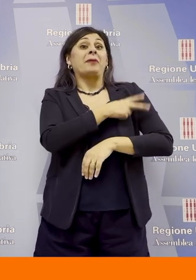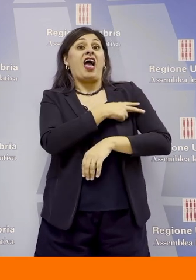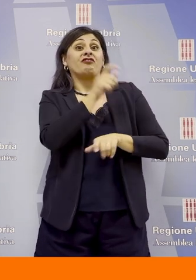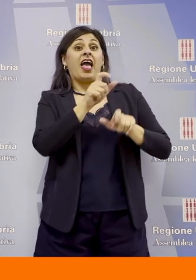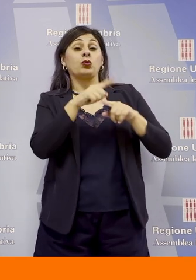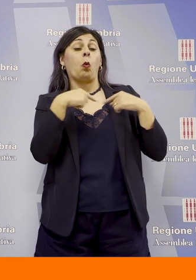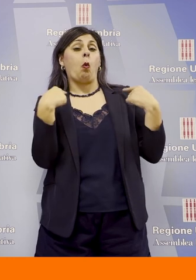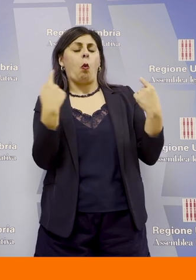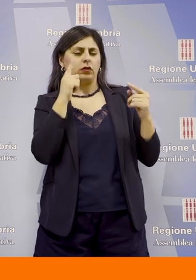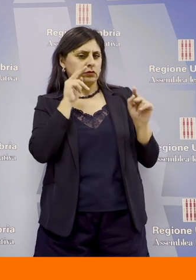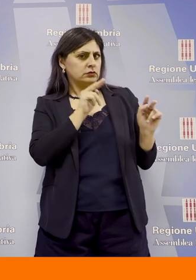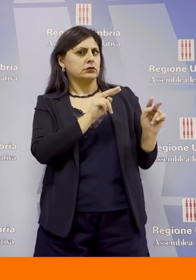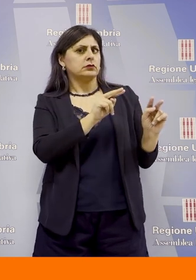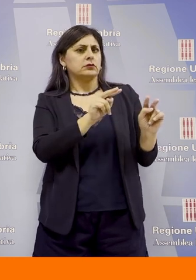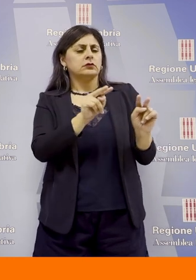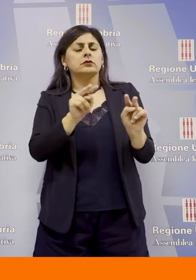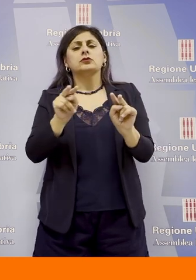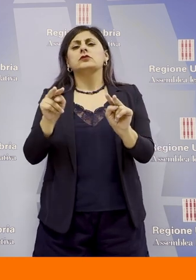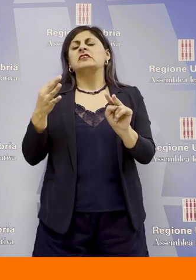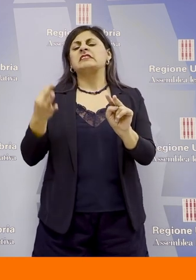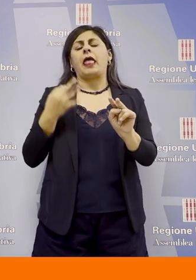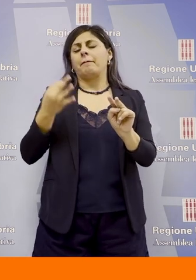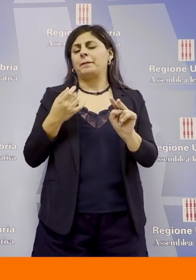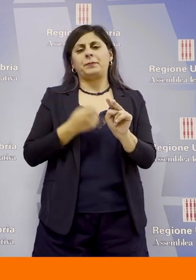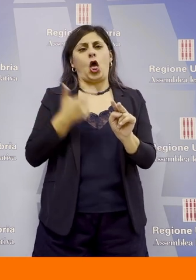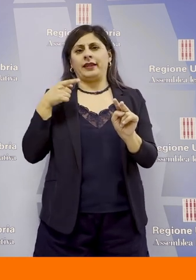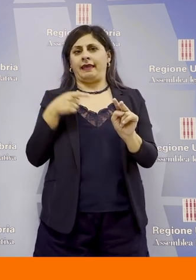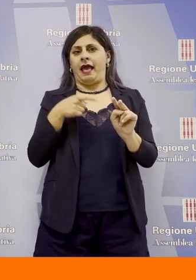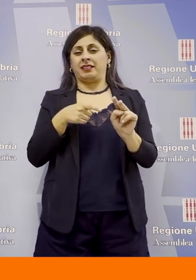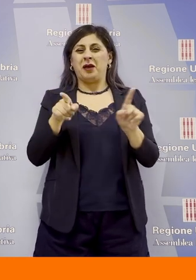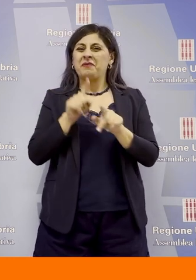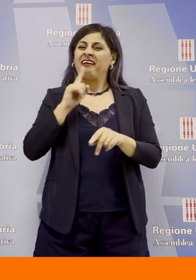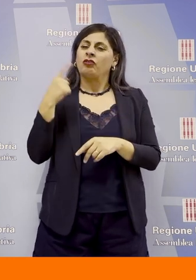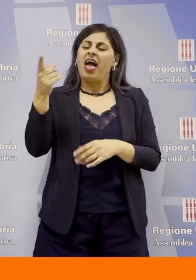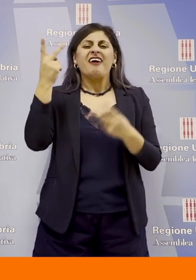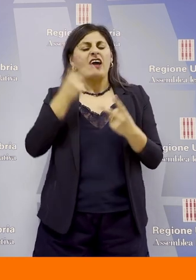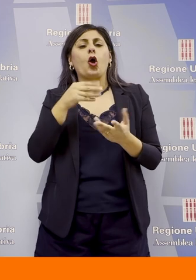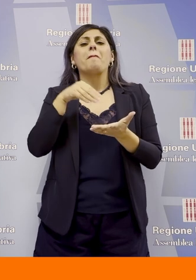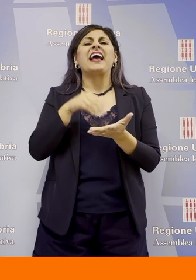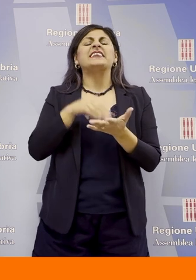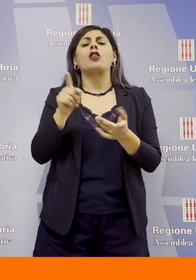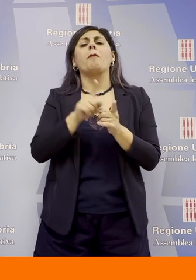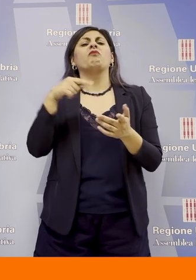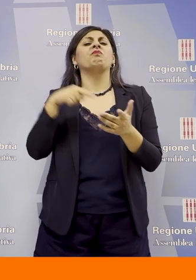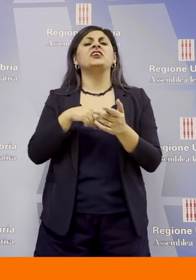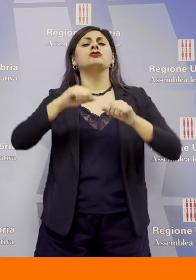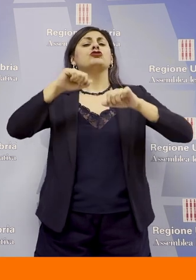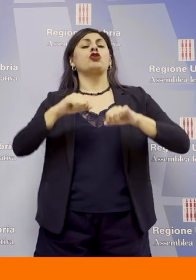le antenne verso questo fenomeno sono molto importanti. Sì, come diceva lei, non rileviamo la presenza stanziale della criminalità